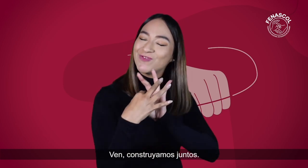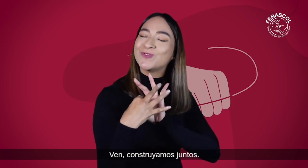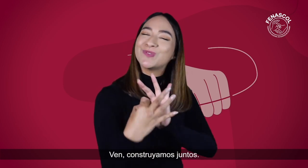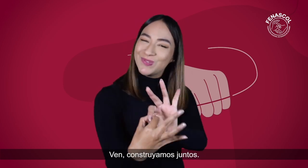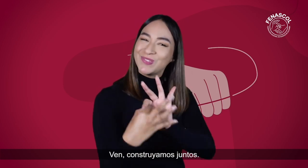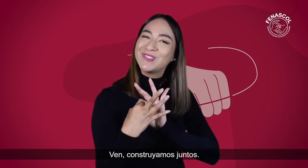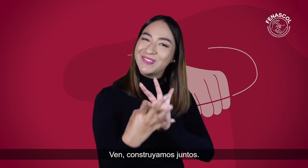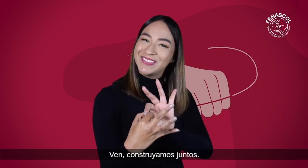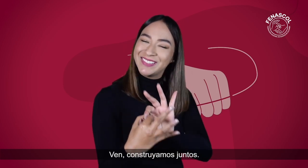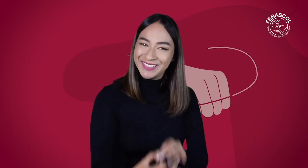juntos.